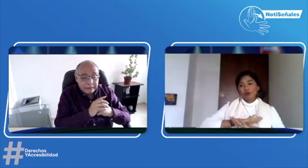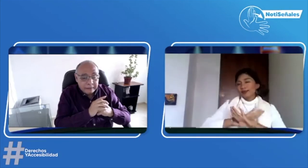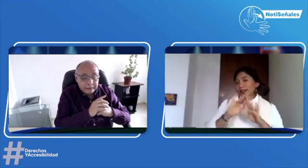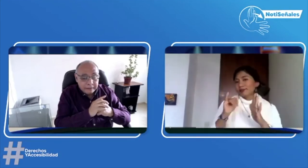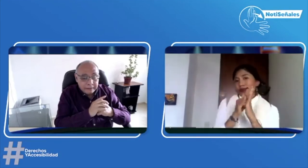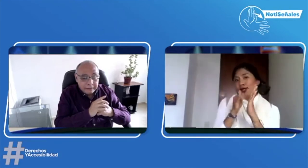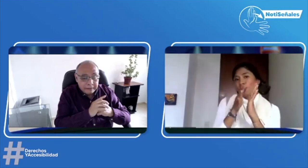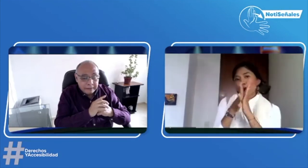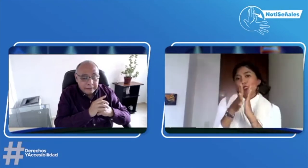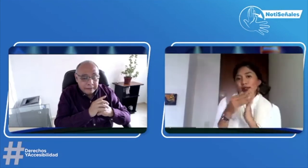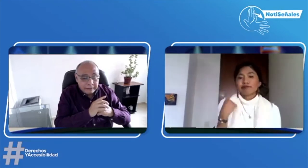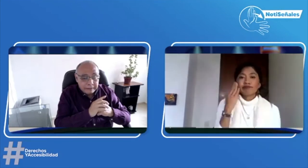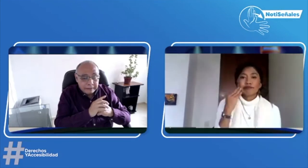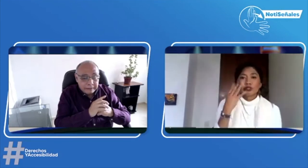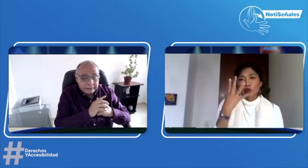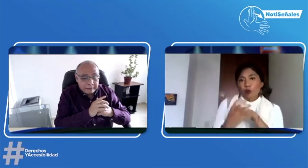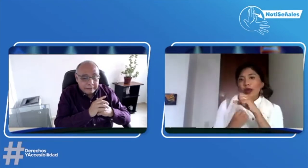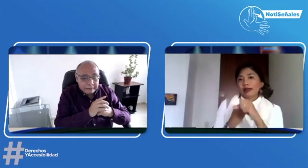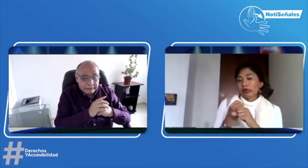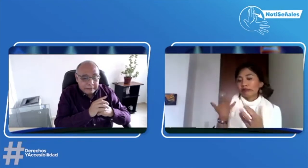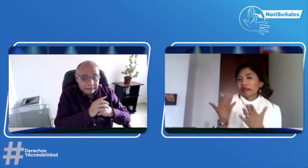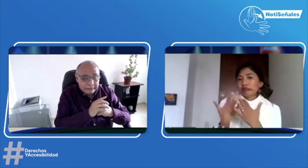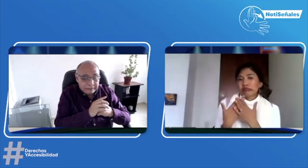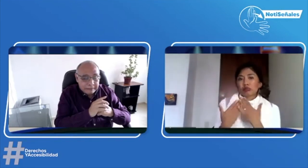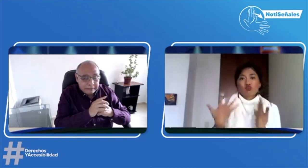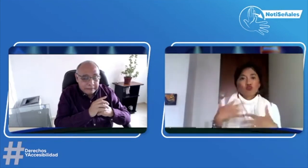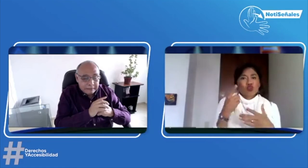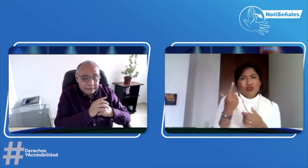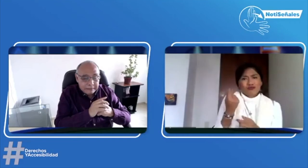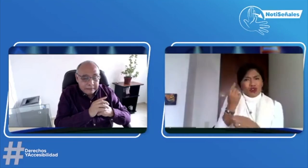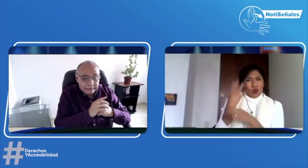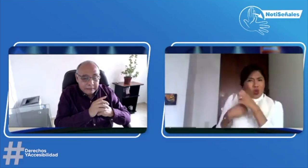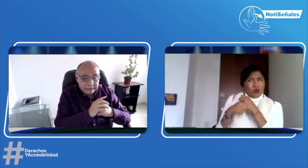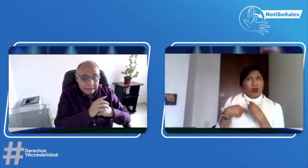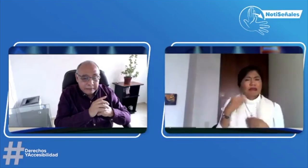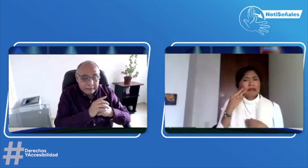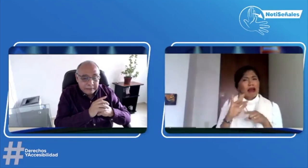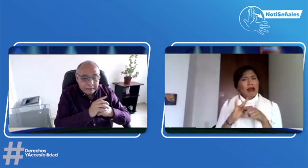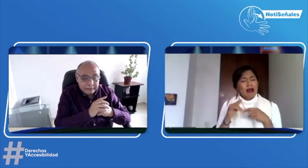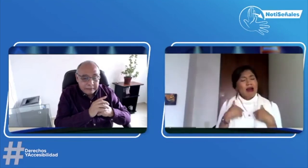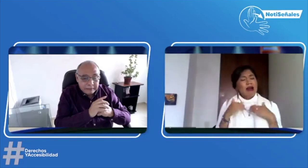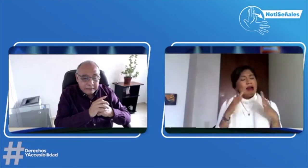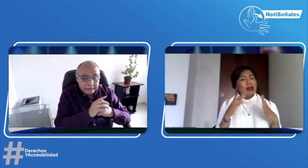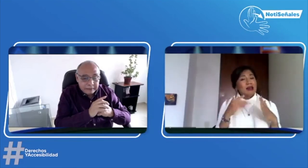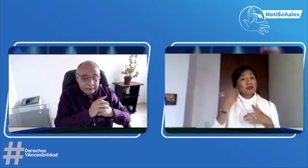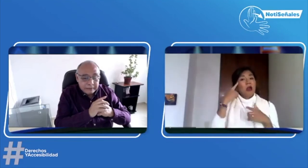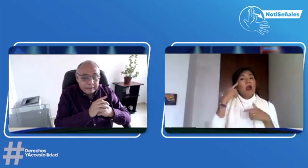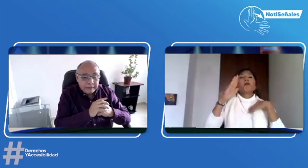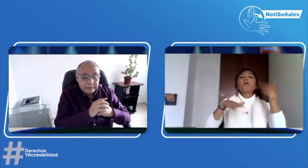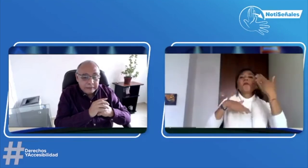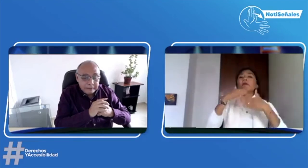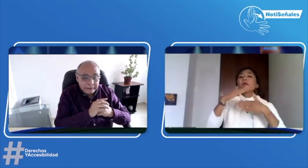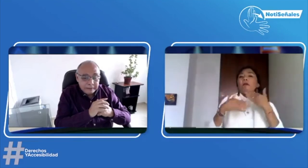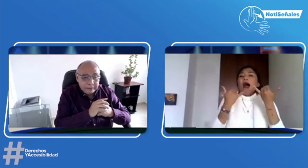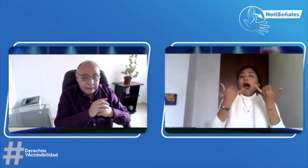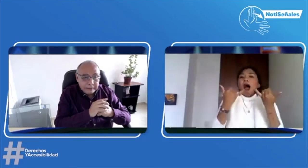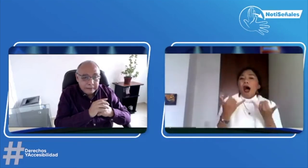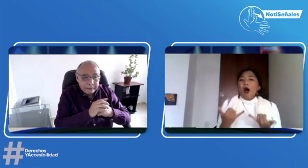que me habían encomendado. Y esa fue como la experiencia que tuve hace cuatro años. Tuve esa experiencia. Después,